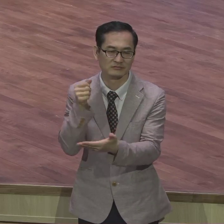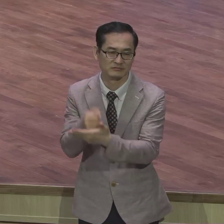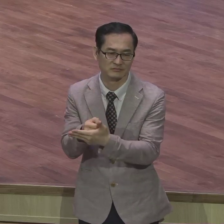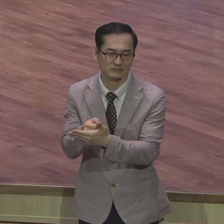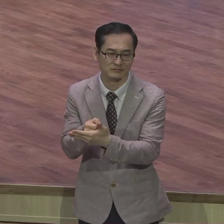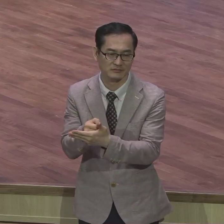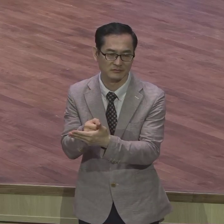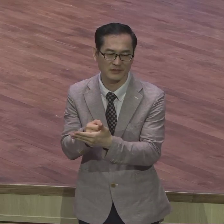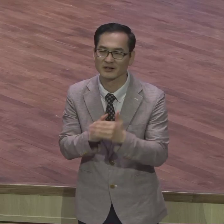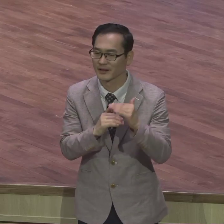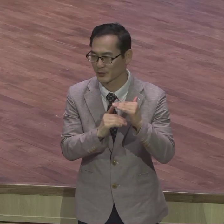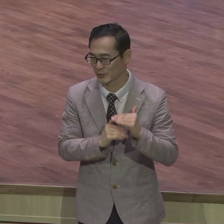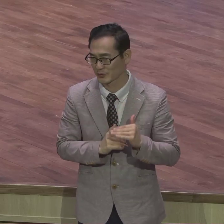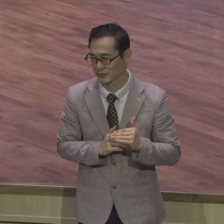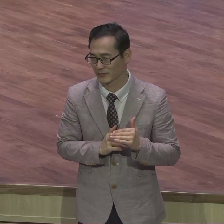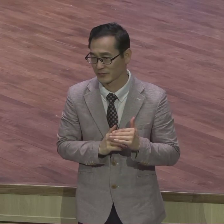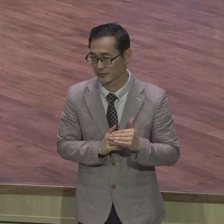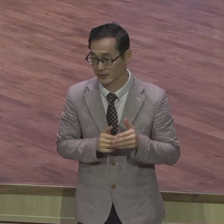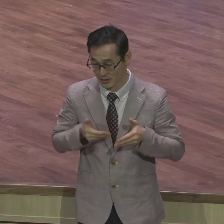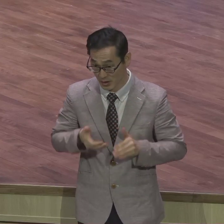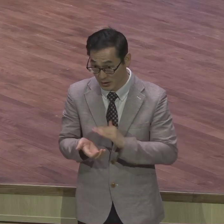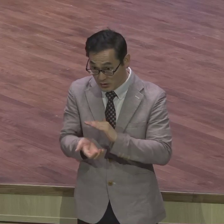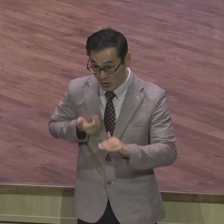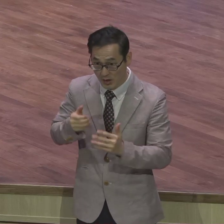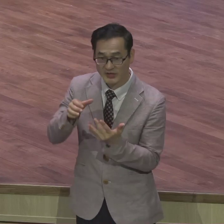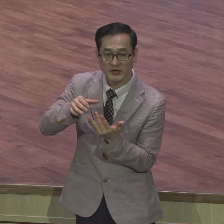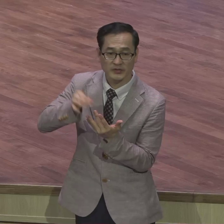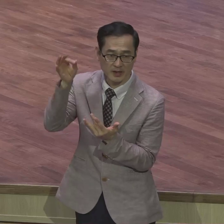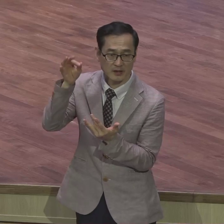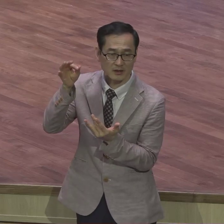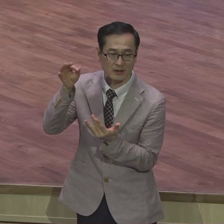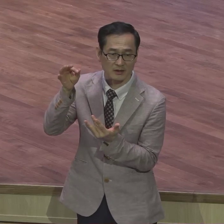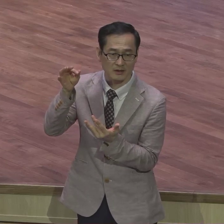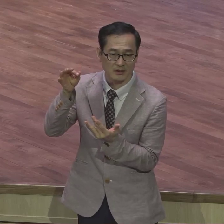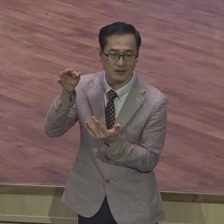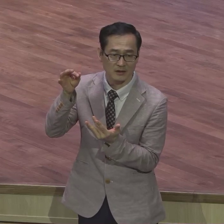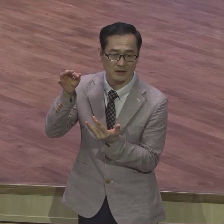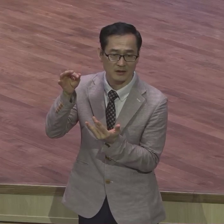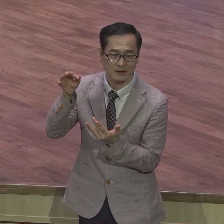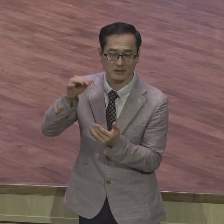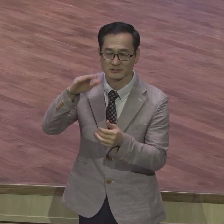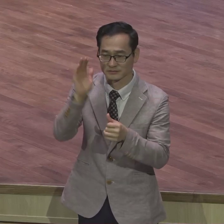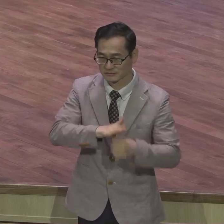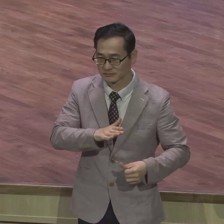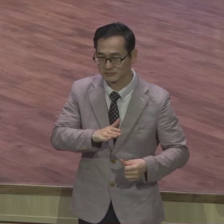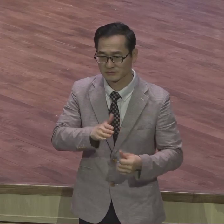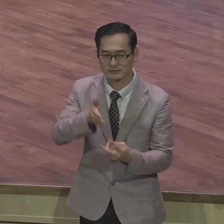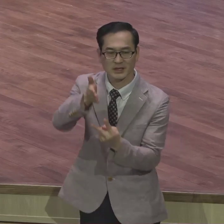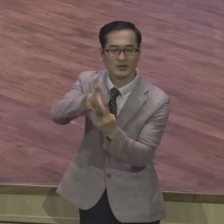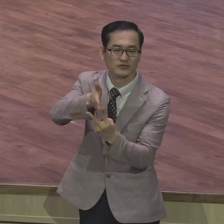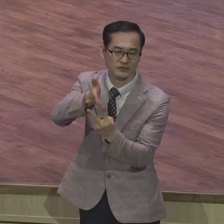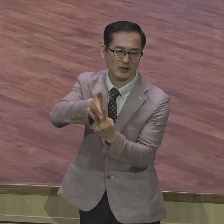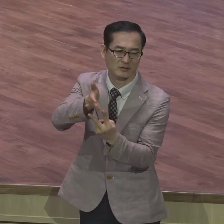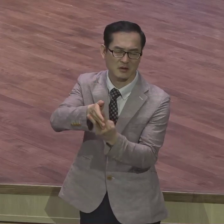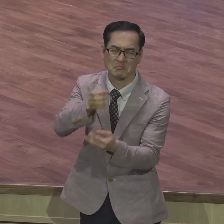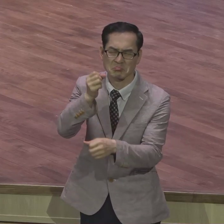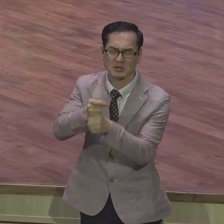것입니다 태어나기도 전에 구원받을 사람과 구원받지 못할 사람이 이미 다 결정되었다